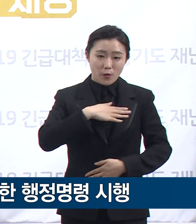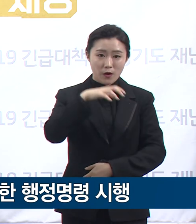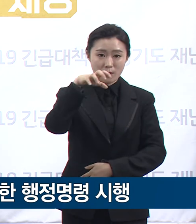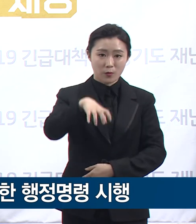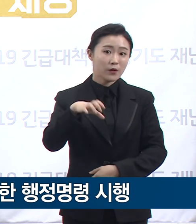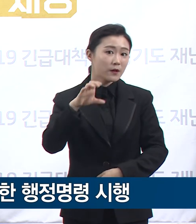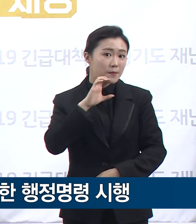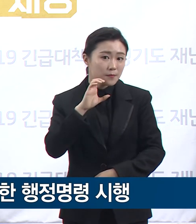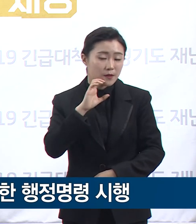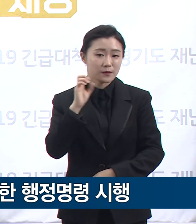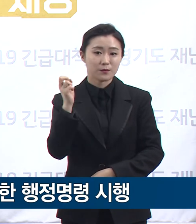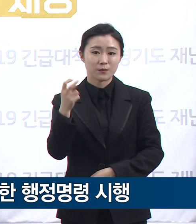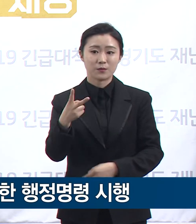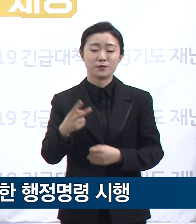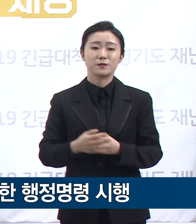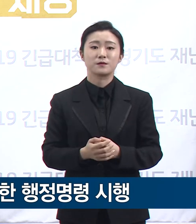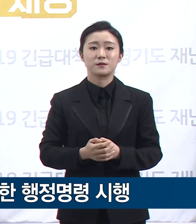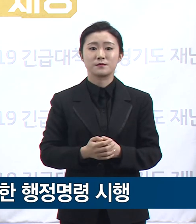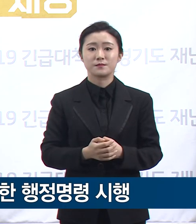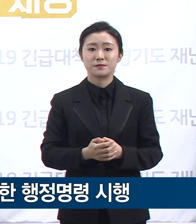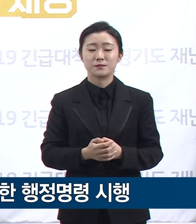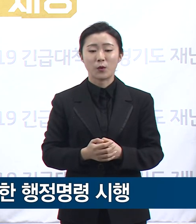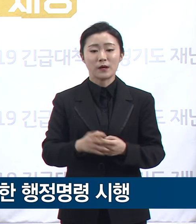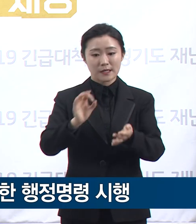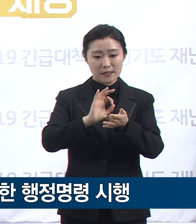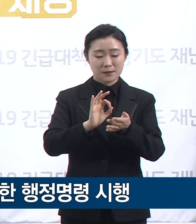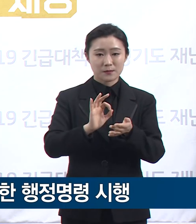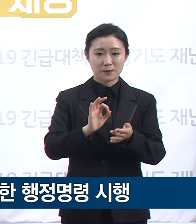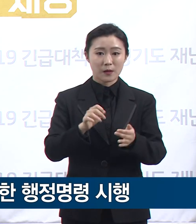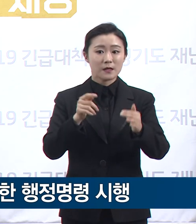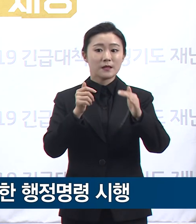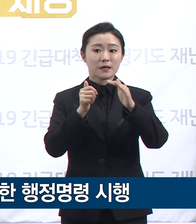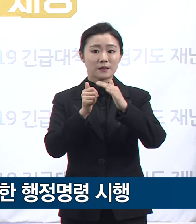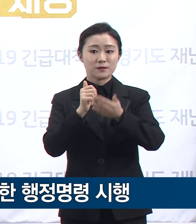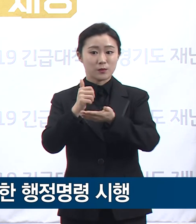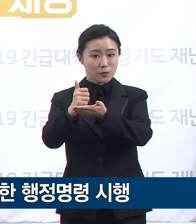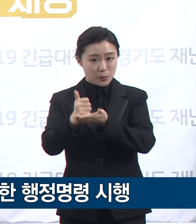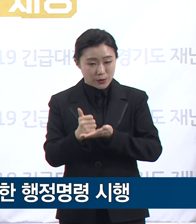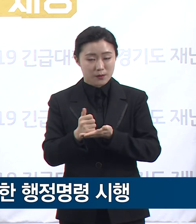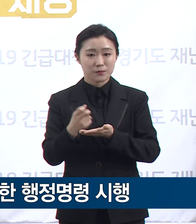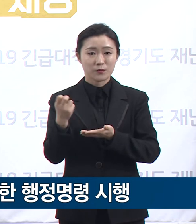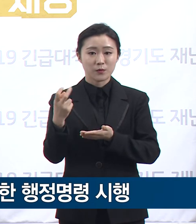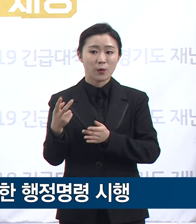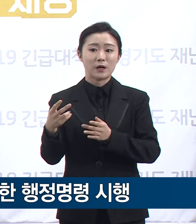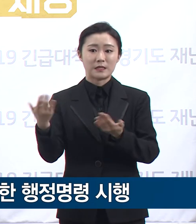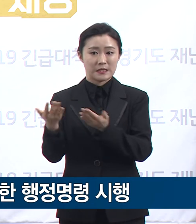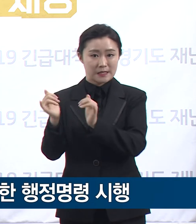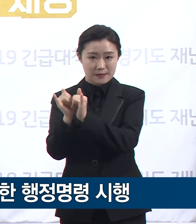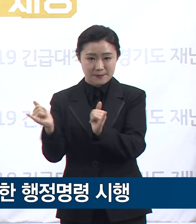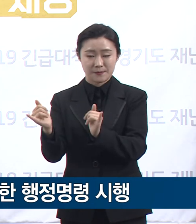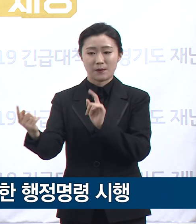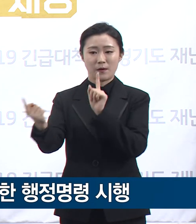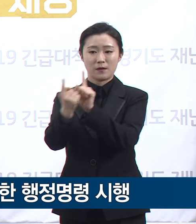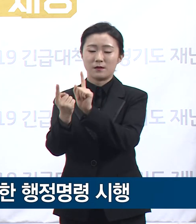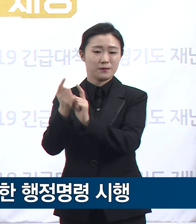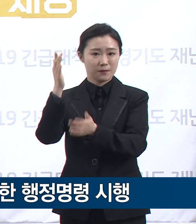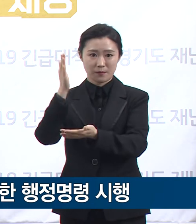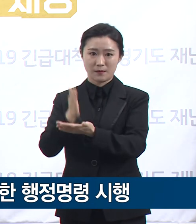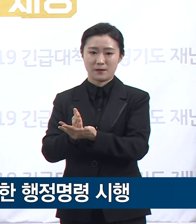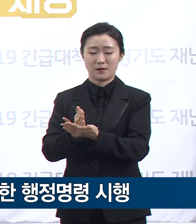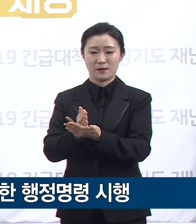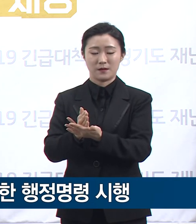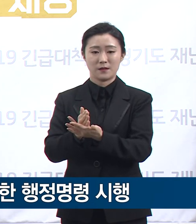영업주, 종사자 및 이용자 간 신체 접촉을 금지토록 하는 내용이 추가되었으니 이 점 유의하여 주시기 바랍니다.